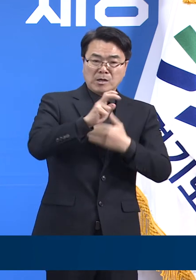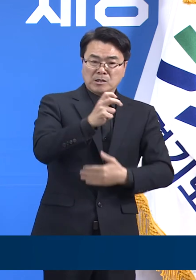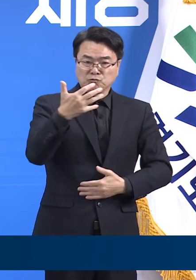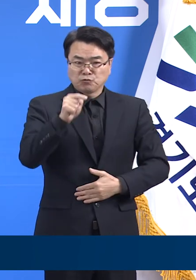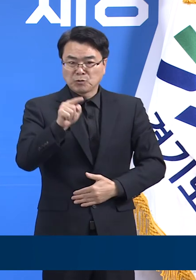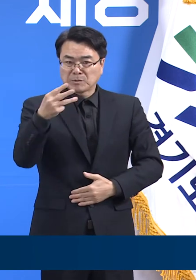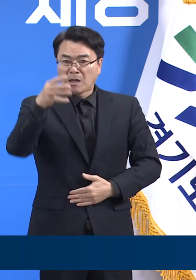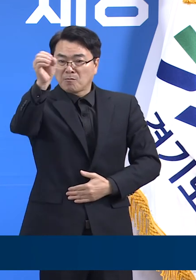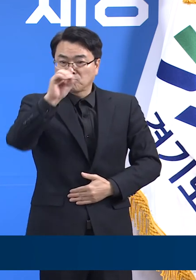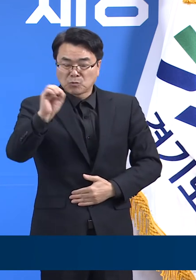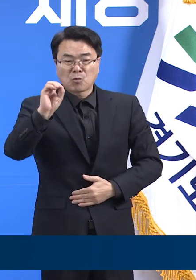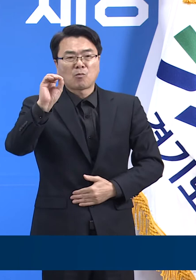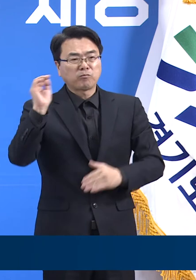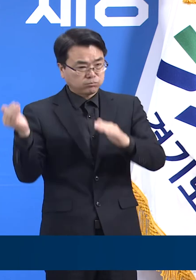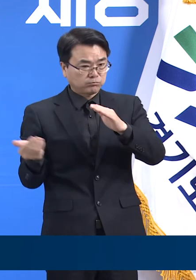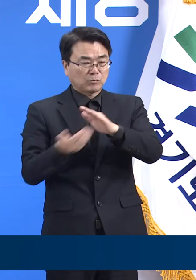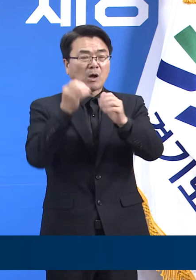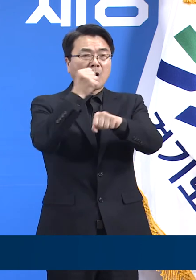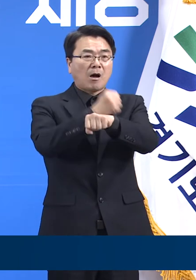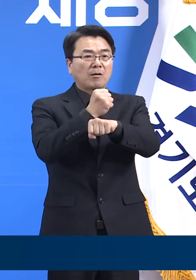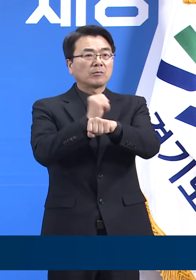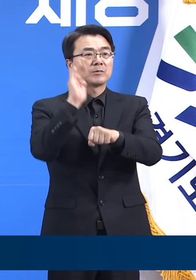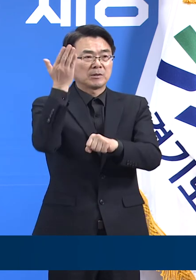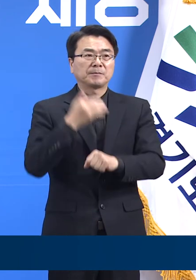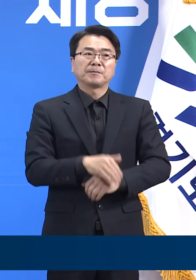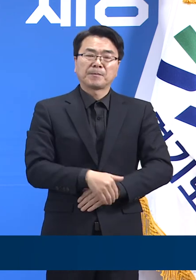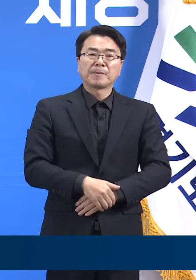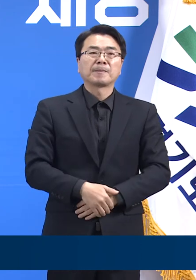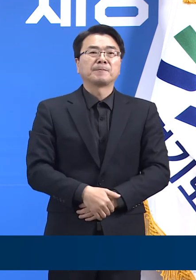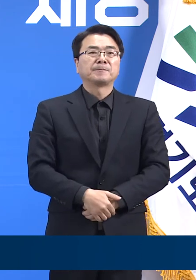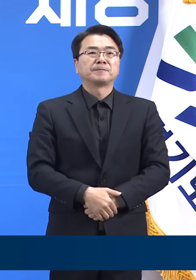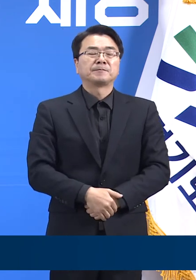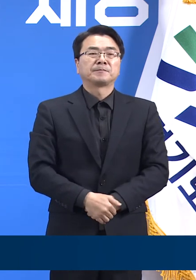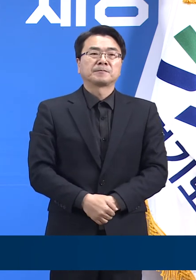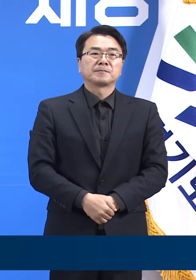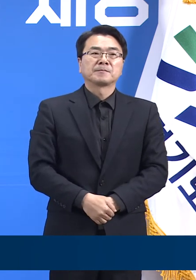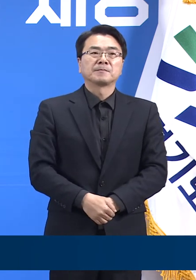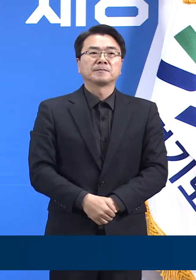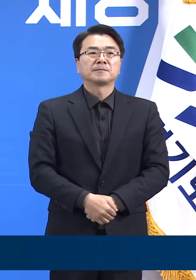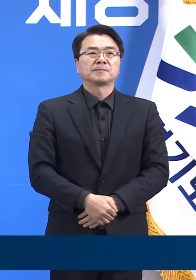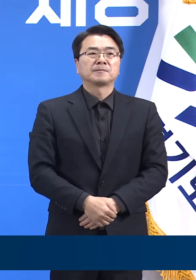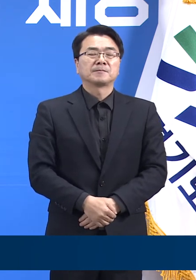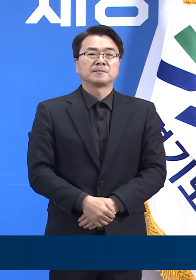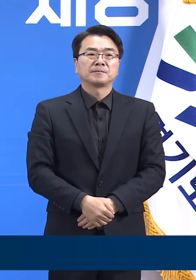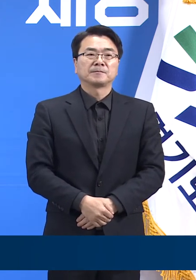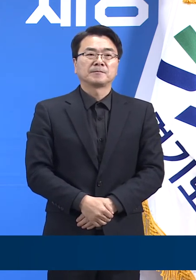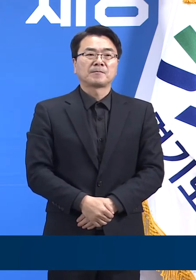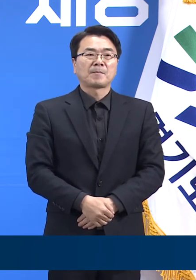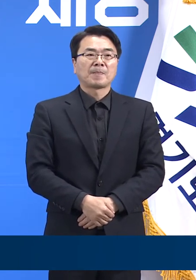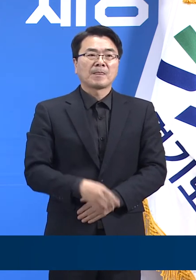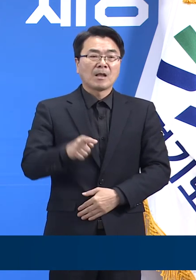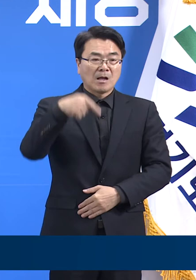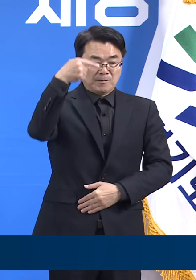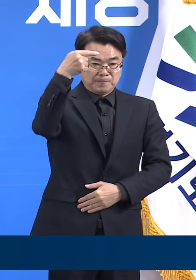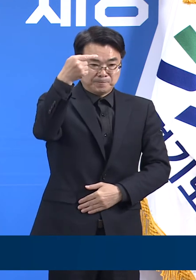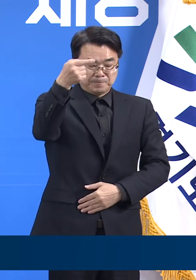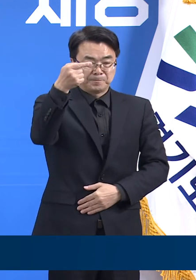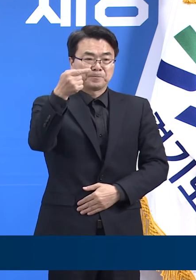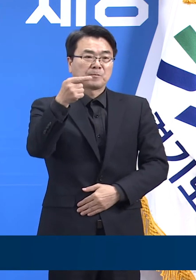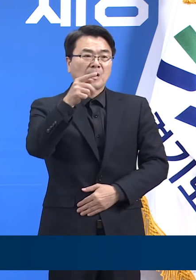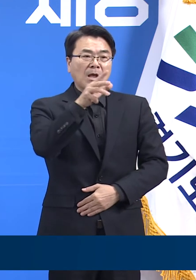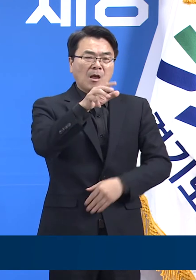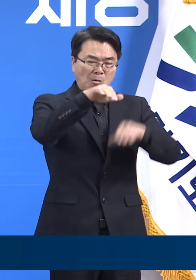.3%로, 6.6%포인트 상승했습니다. 다음 주 주문원 전 도민의 35